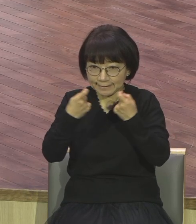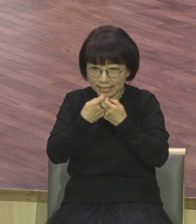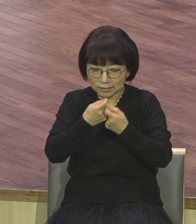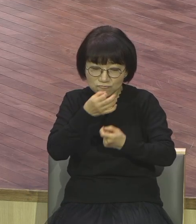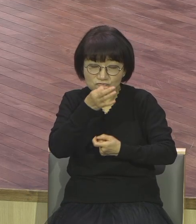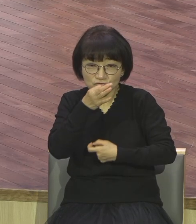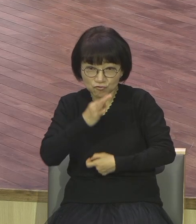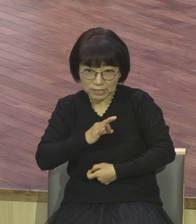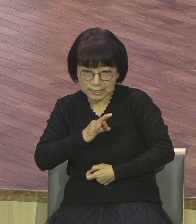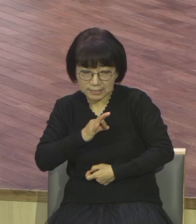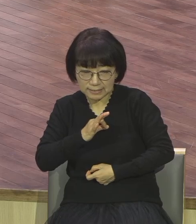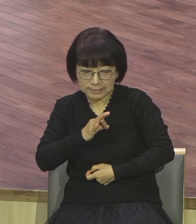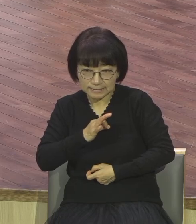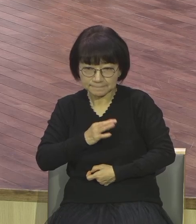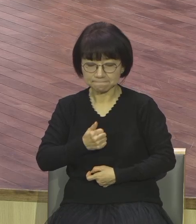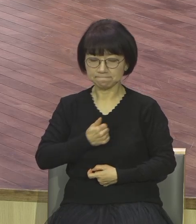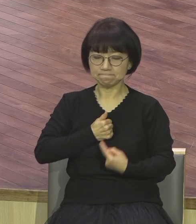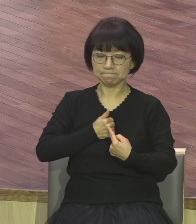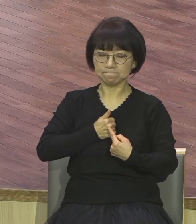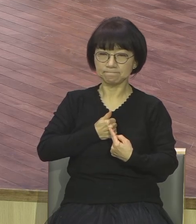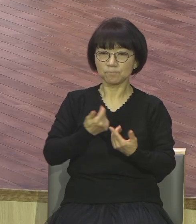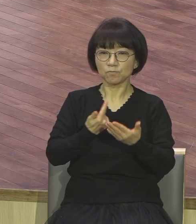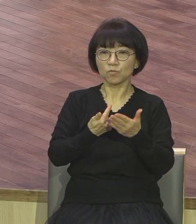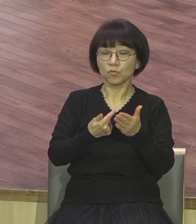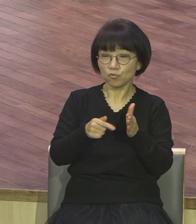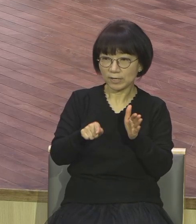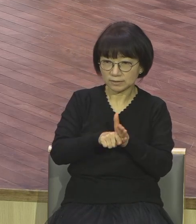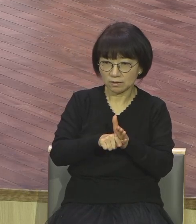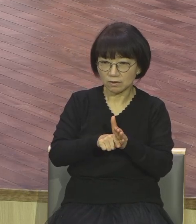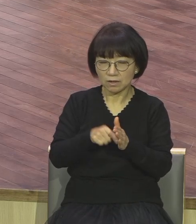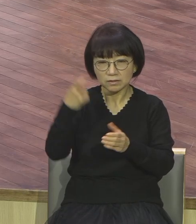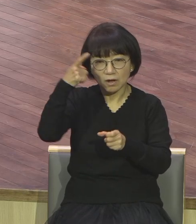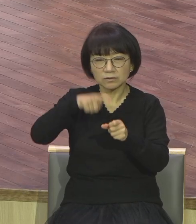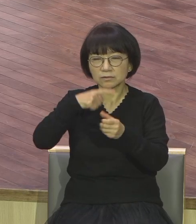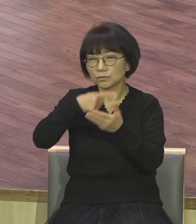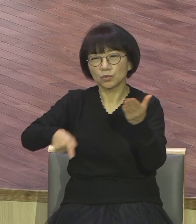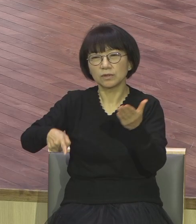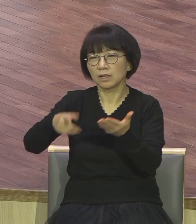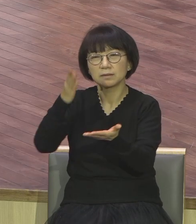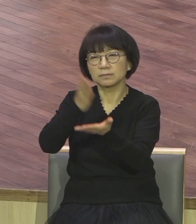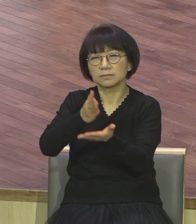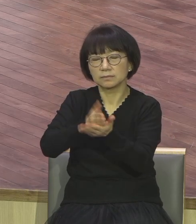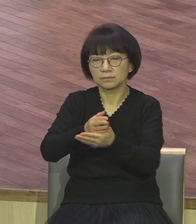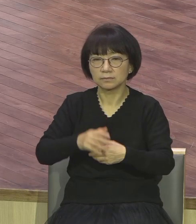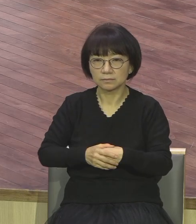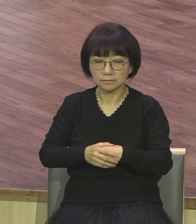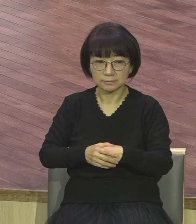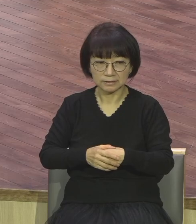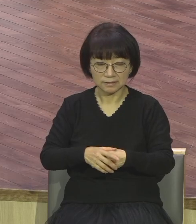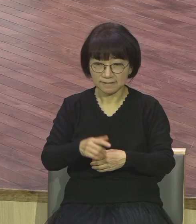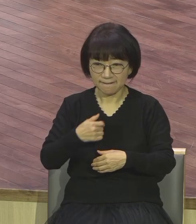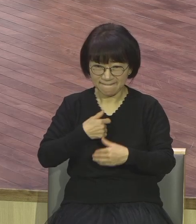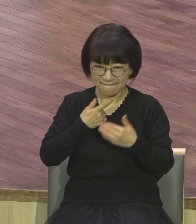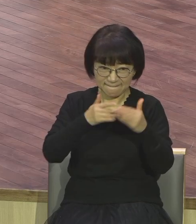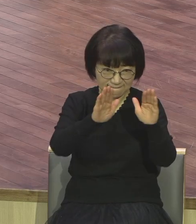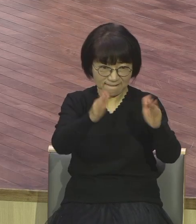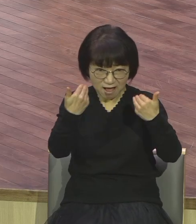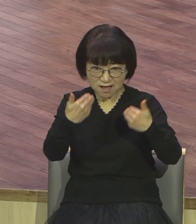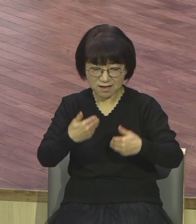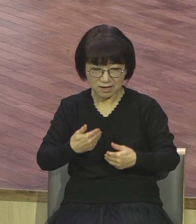손에 드는 안 돼요 날 좀 욕했다고 날 좀 무시했다고 너 죽일 거야 너 두고 봐 내가